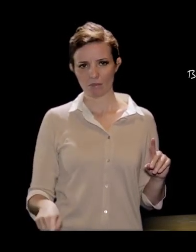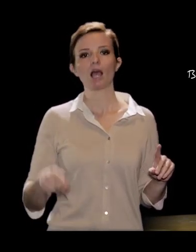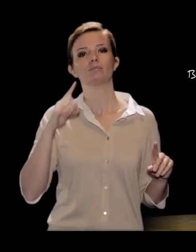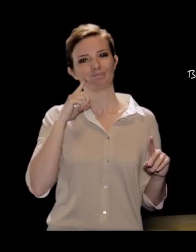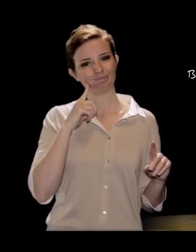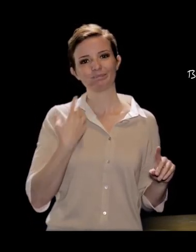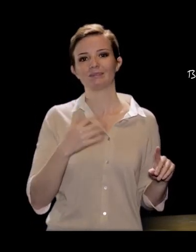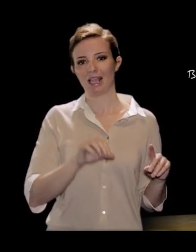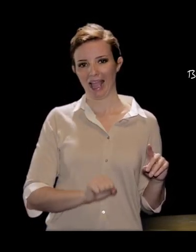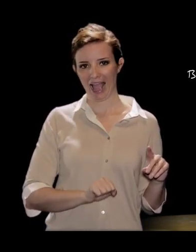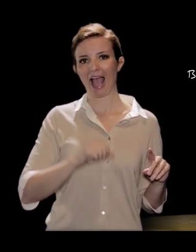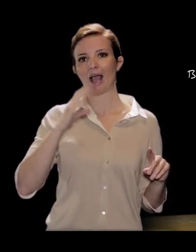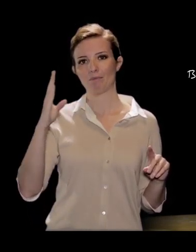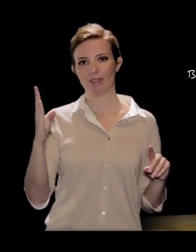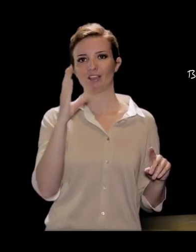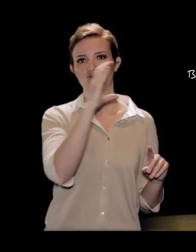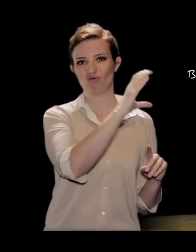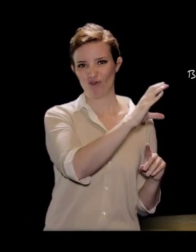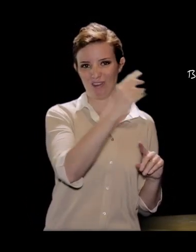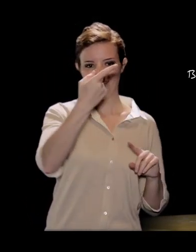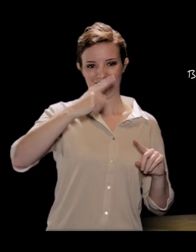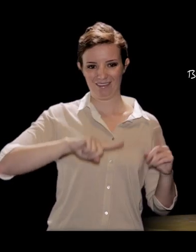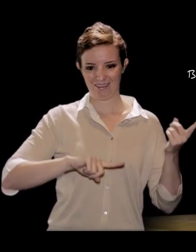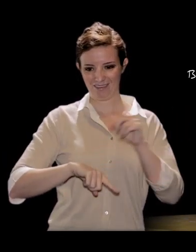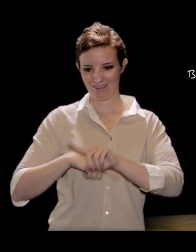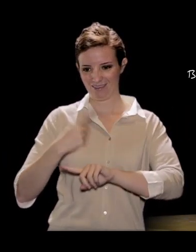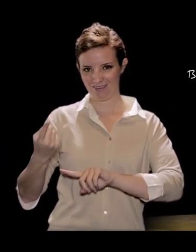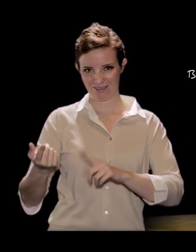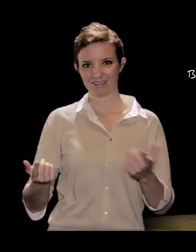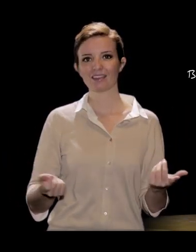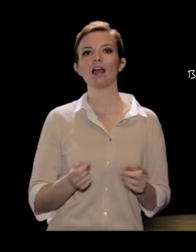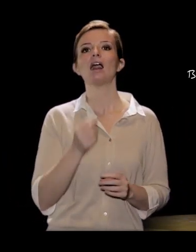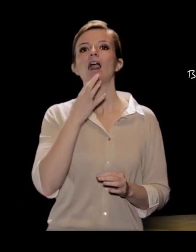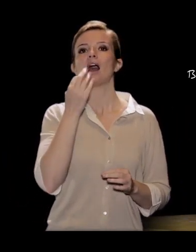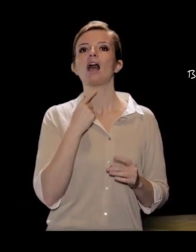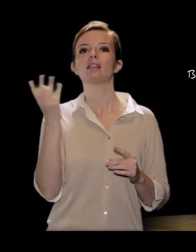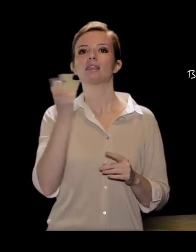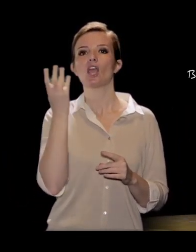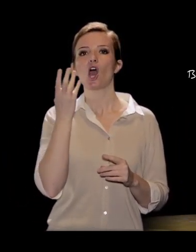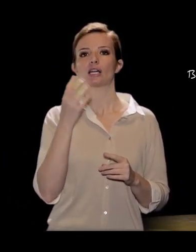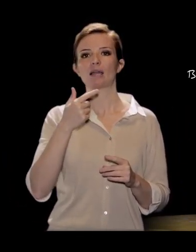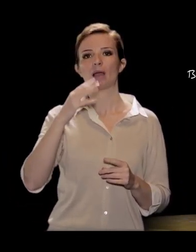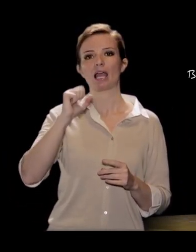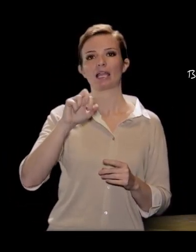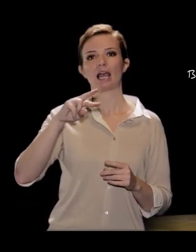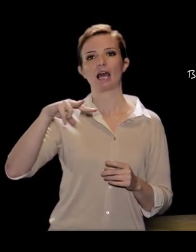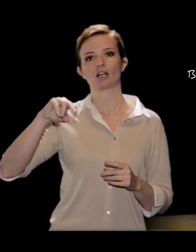e quindi abbiamo A, B e C. Cosa ci dice il teorema di Carnot? Che in un triangolo qualsiasi il